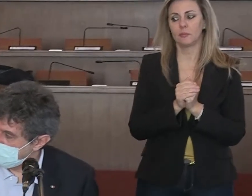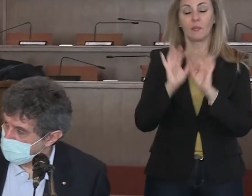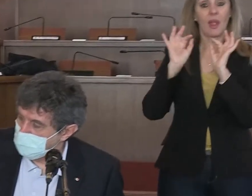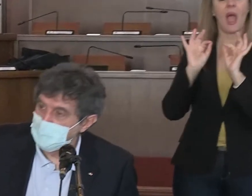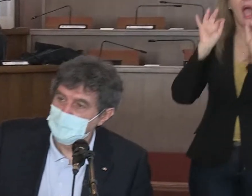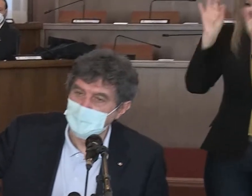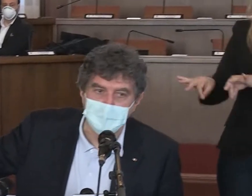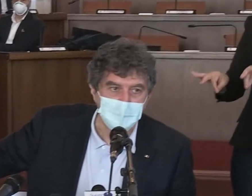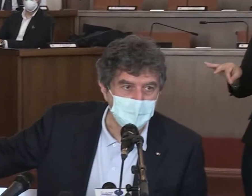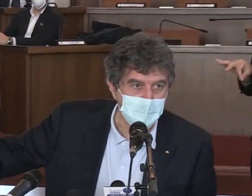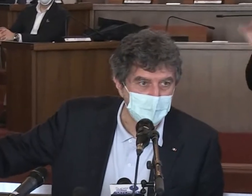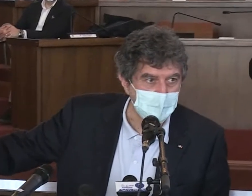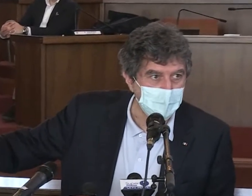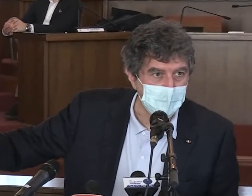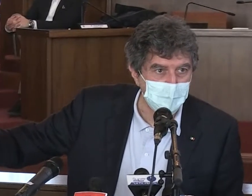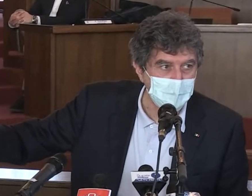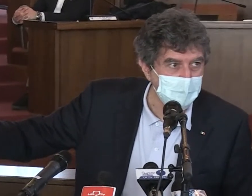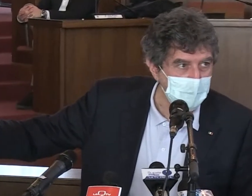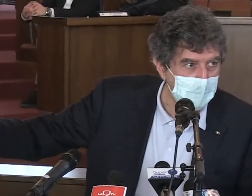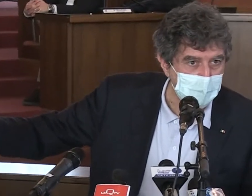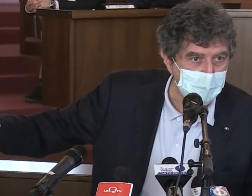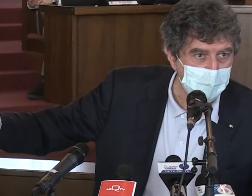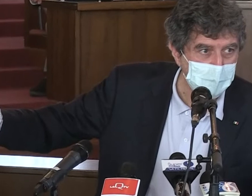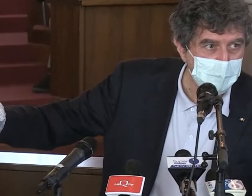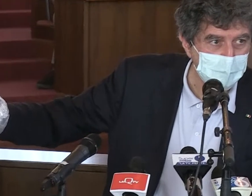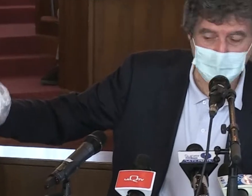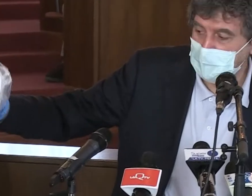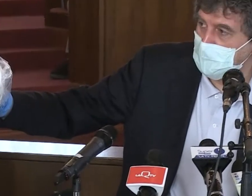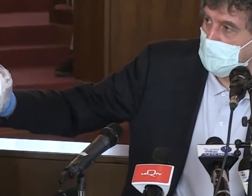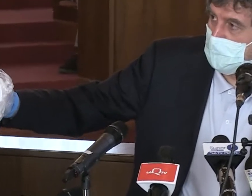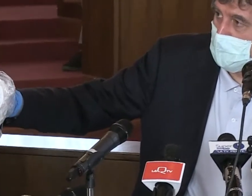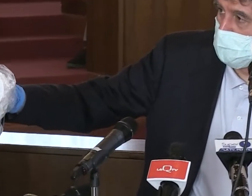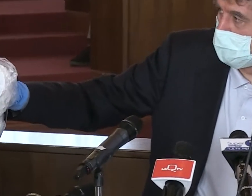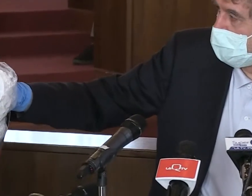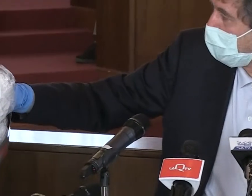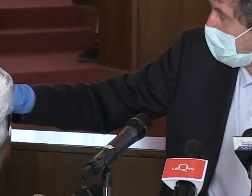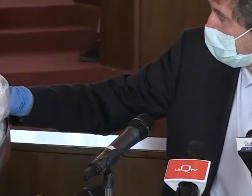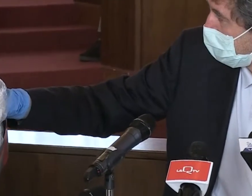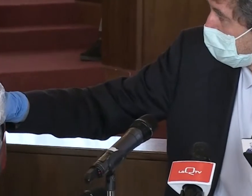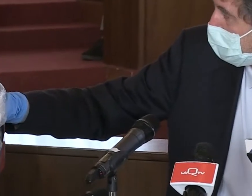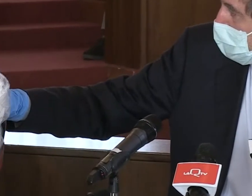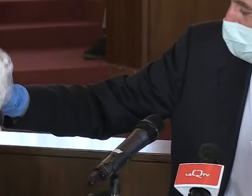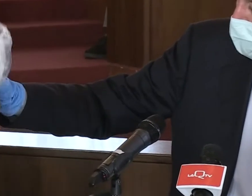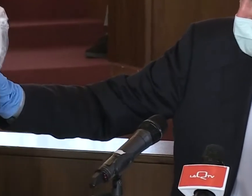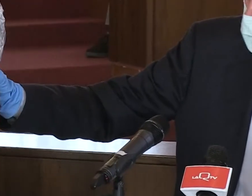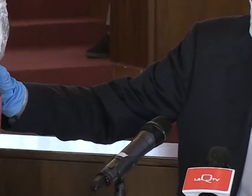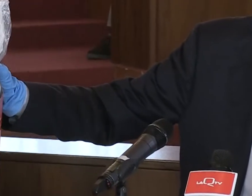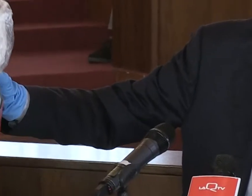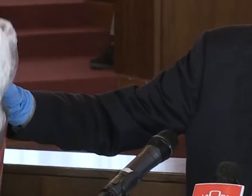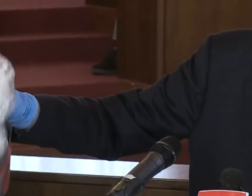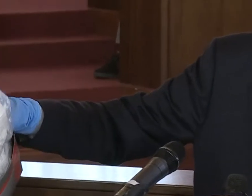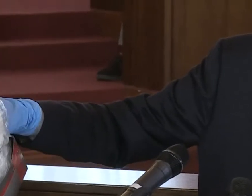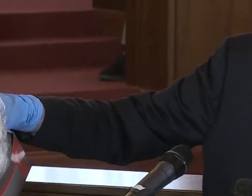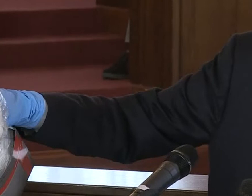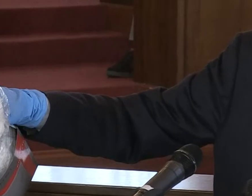è arrivato appunto questa mattina un camion con 20.000 mascherine FP2, quindi non